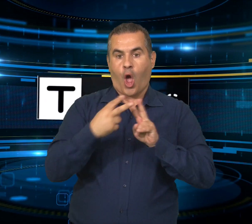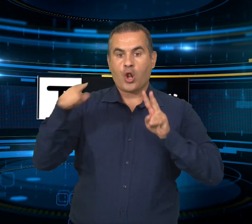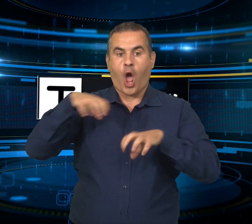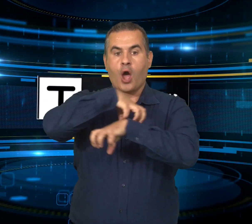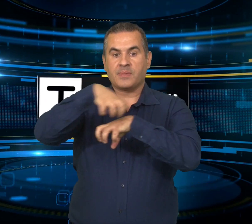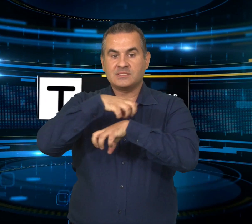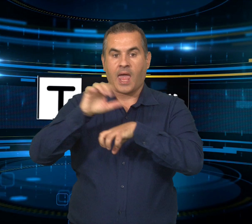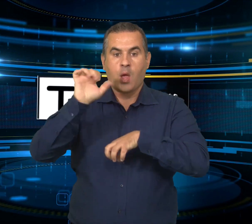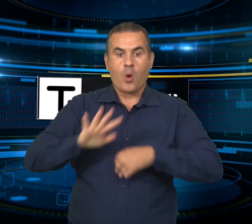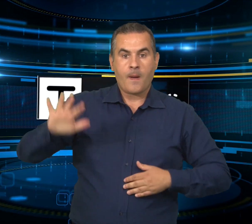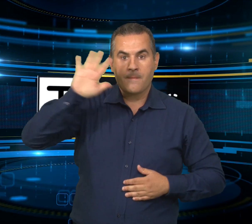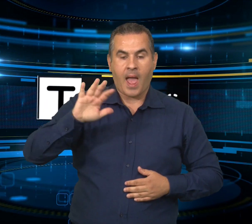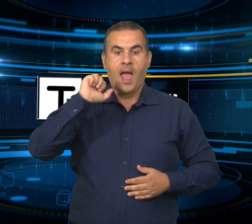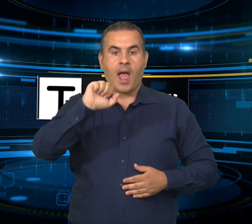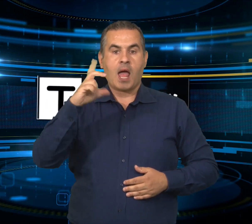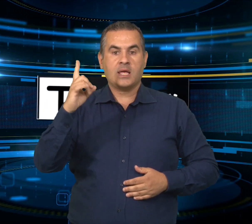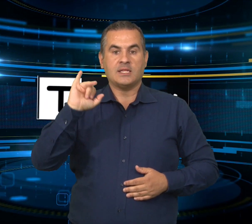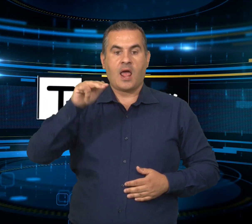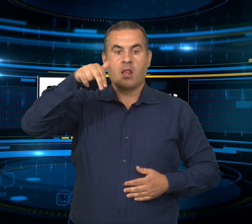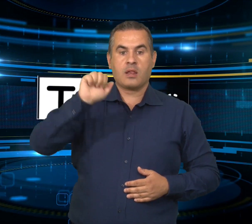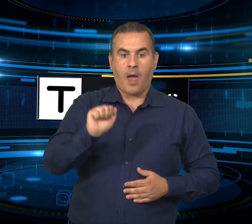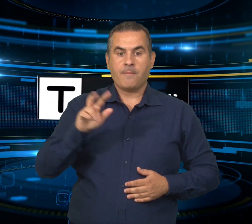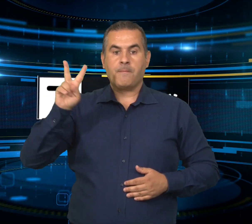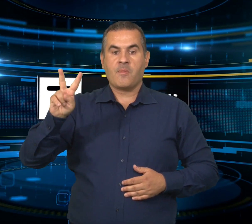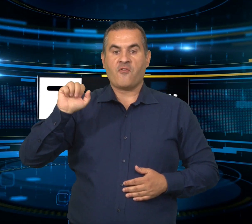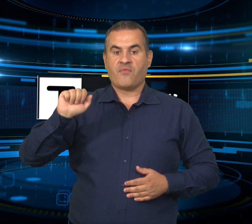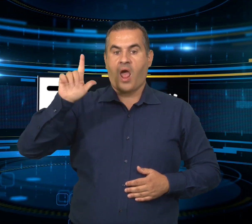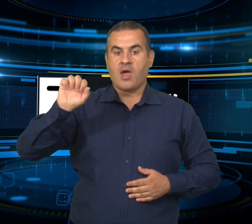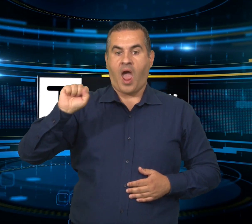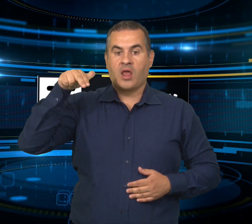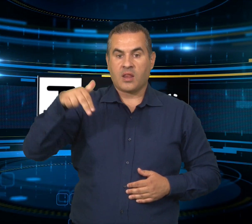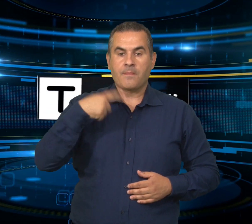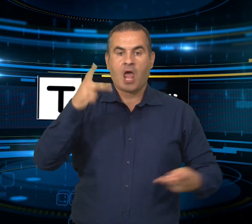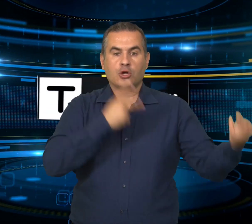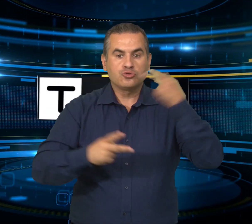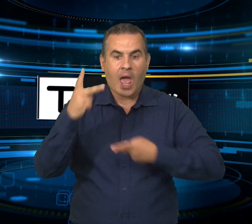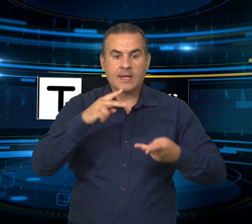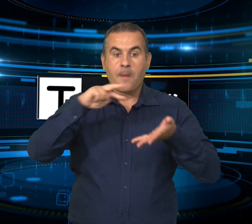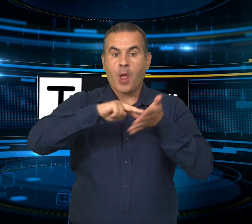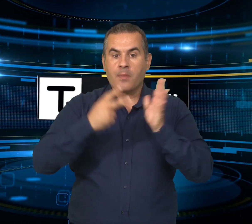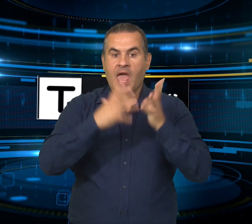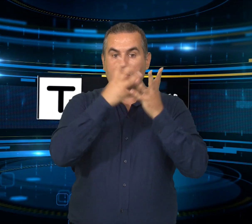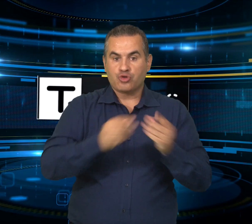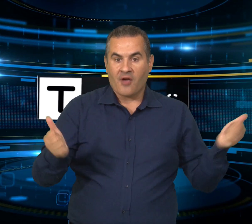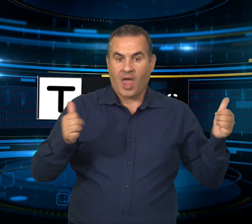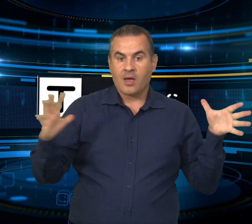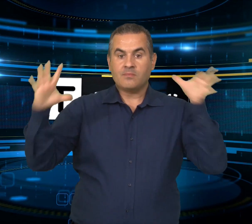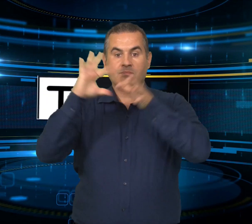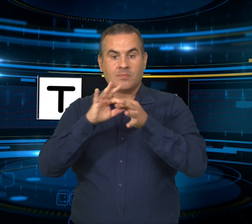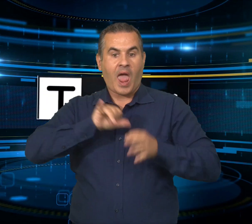che ha limitato il successo della stagione turistica. Nonostante questo dal 1 luglio al 30 agosto 2023 le cifre ufficiali hanno certificato lo